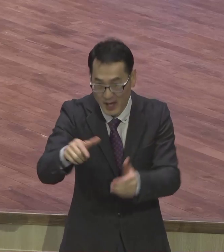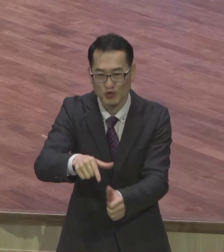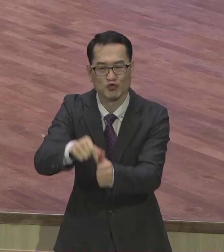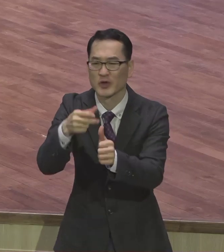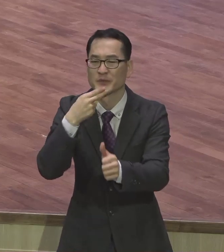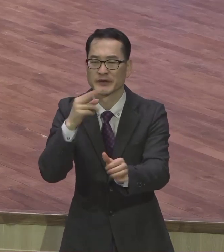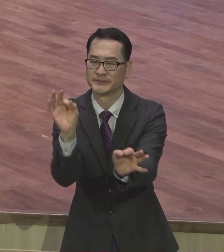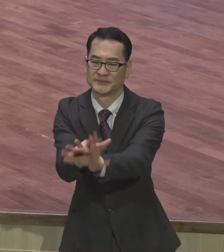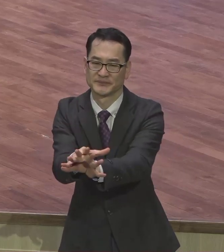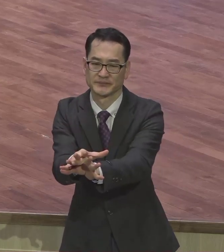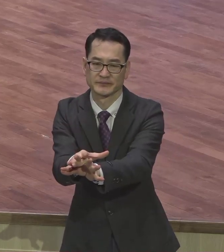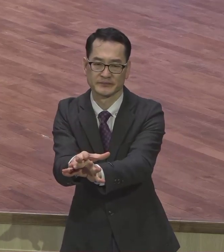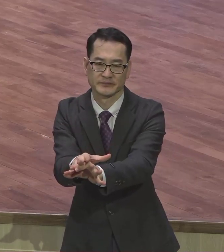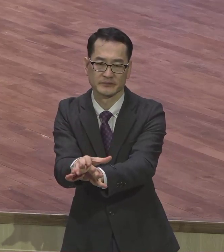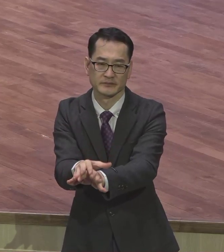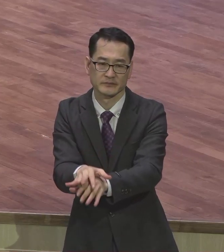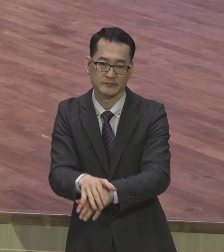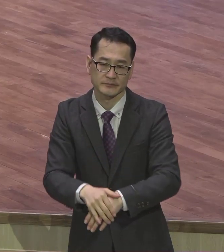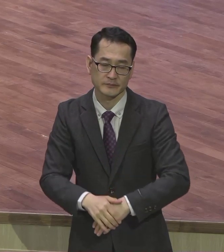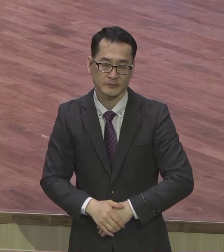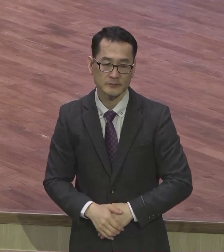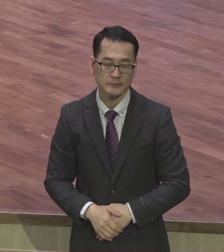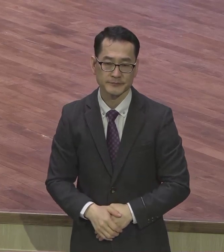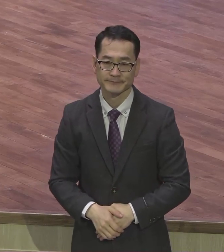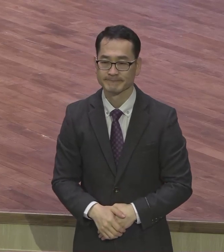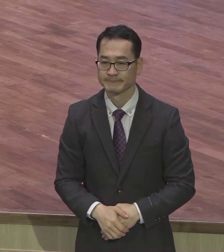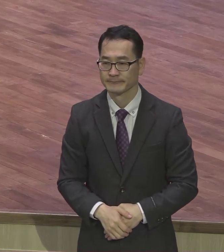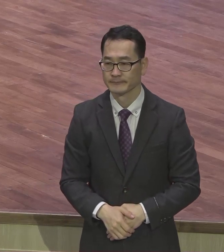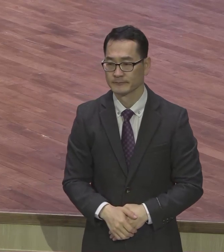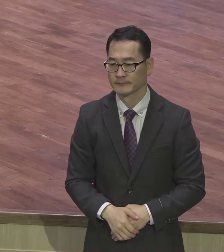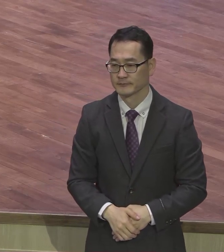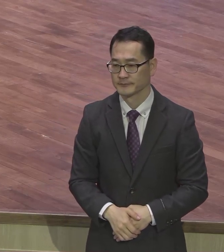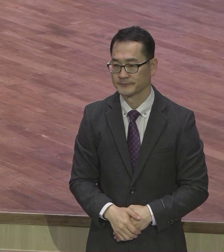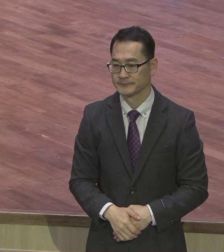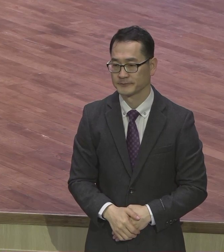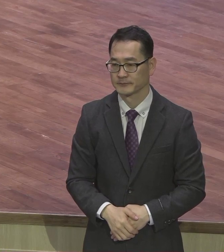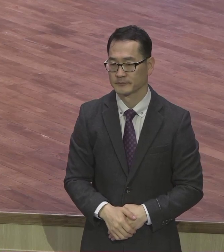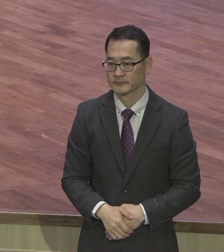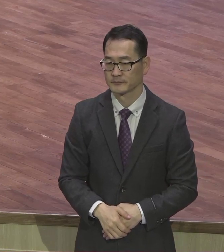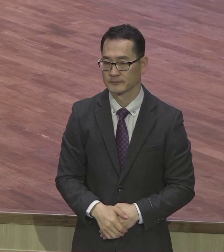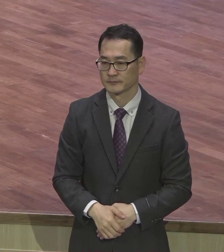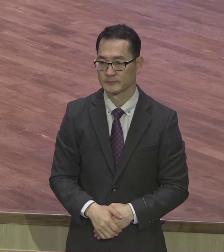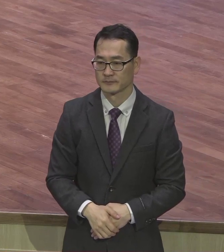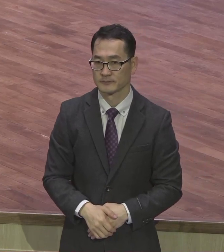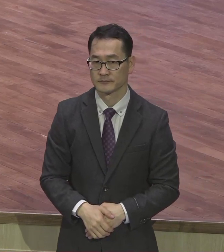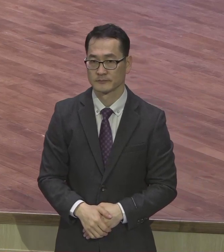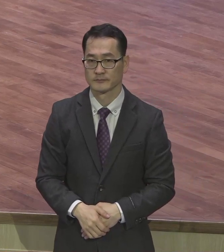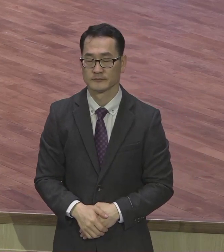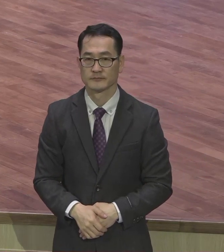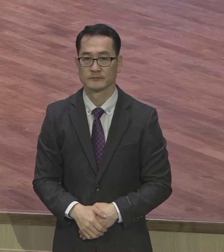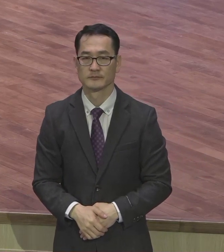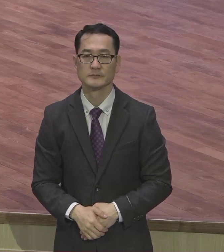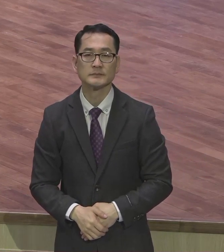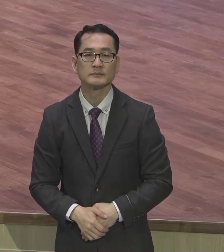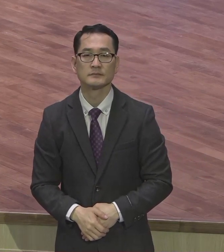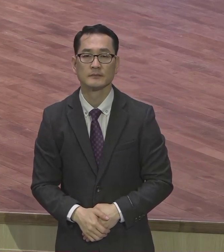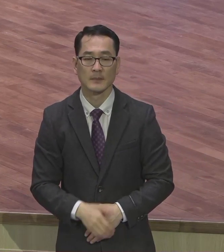그래서 지역 가는 분들 있을지 모르겠는데 가보면 알 거예요. 다 거기다 있어요. 이스라엘 백성만